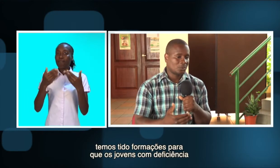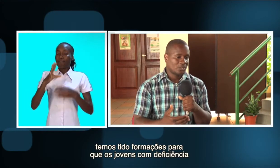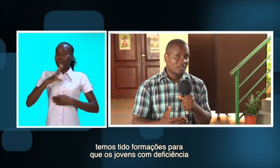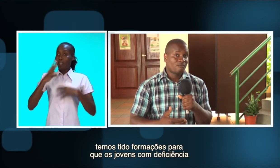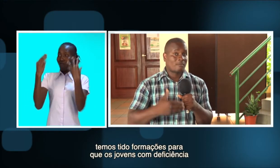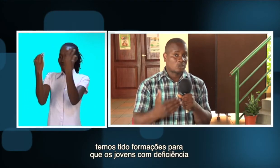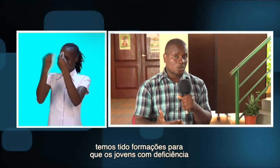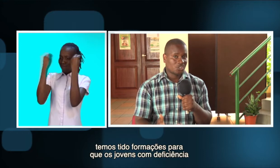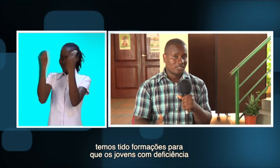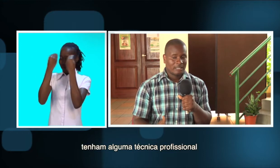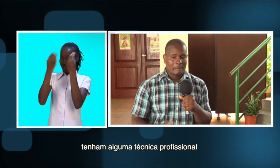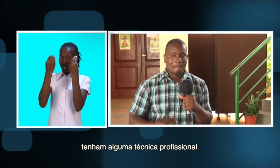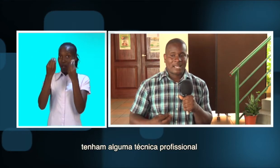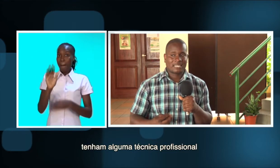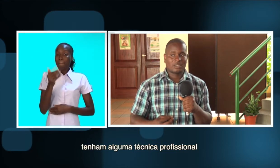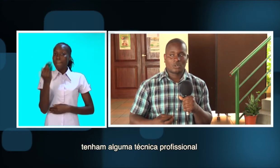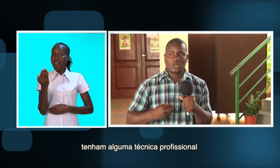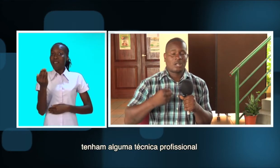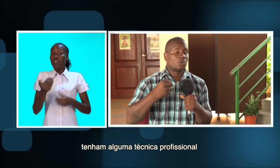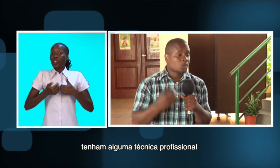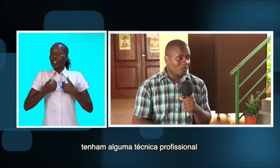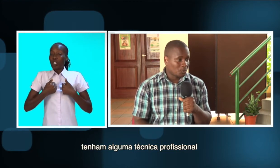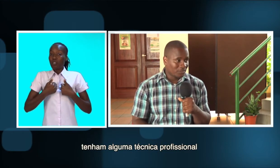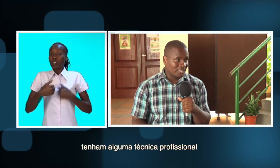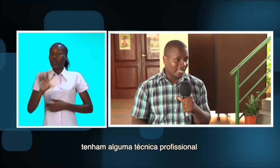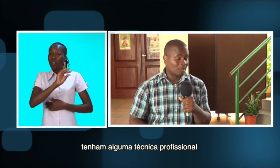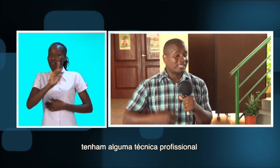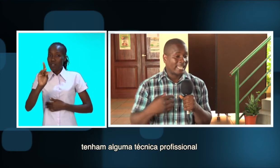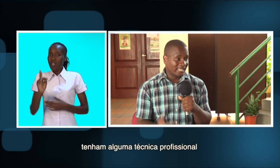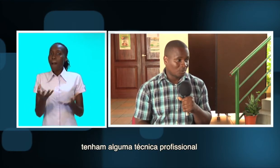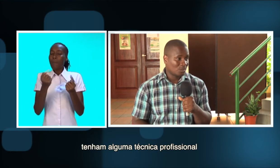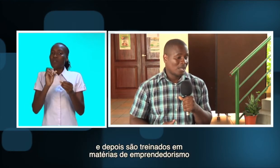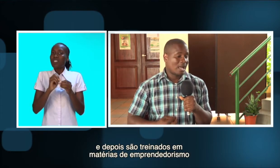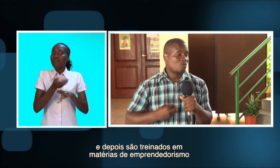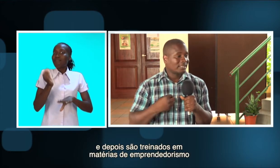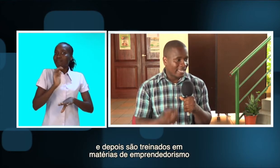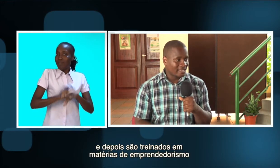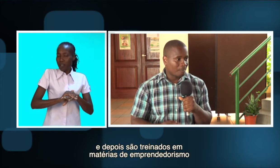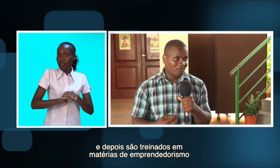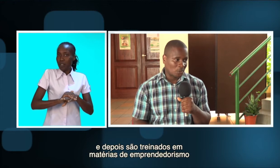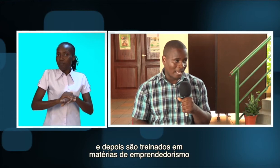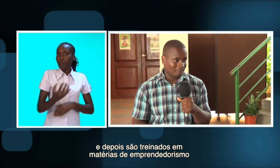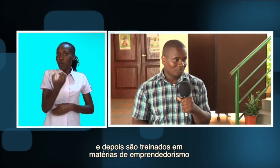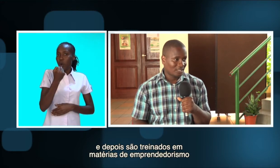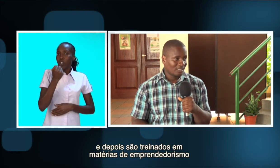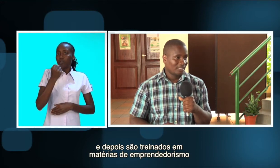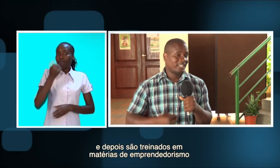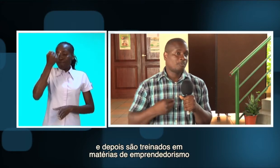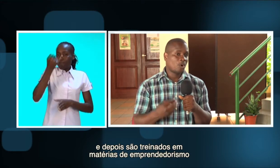formações para que os jovens com deficiência tenham alguma técnica profissional. E depois